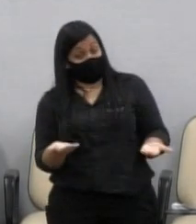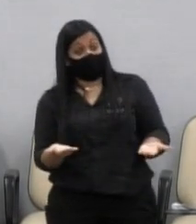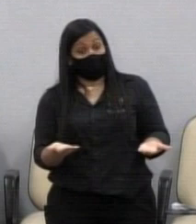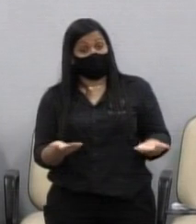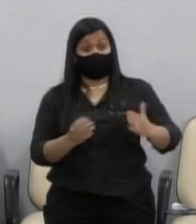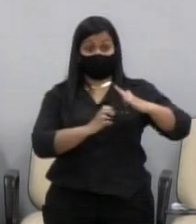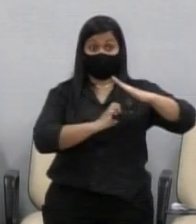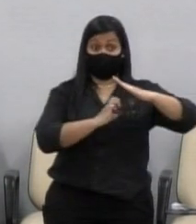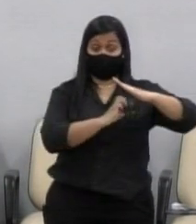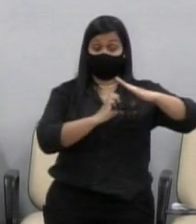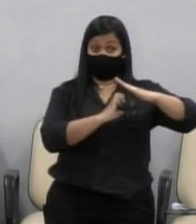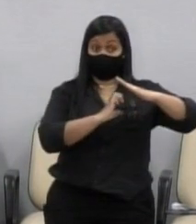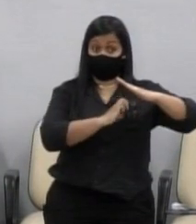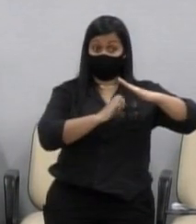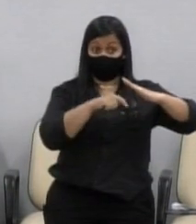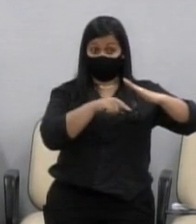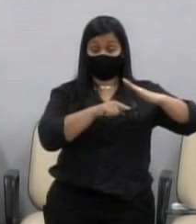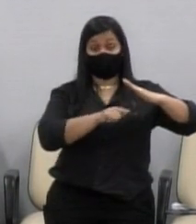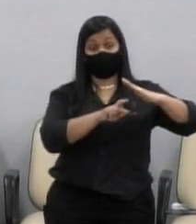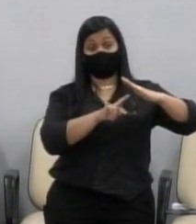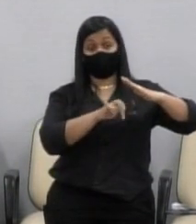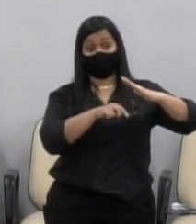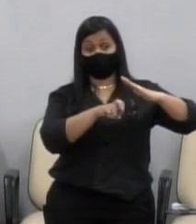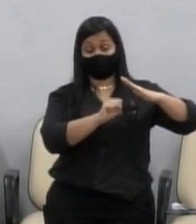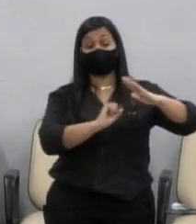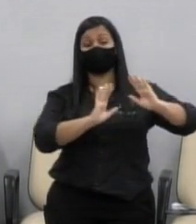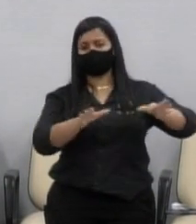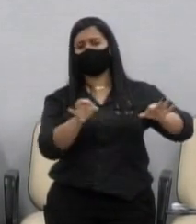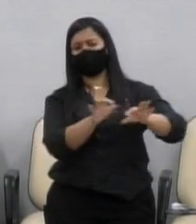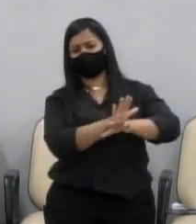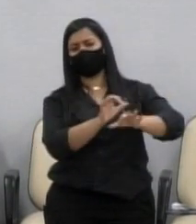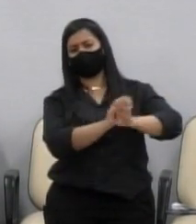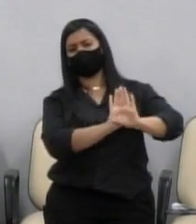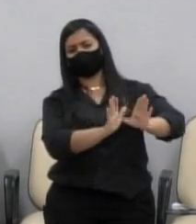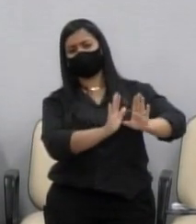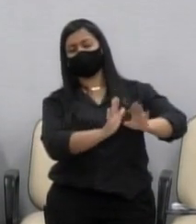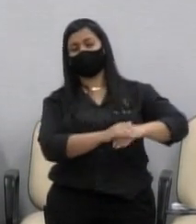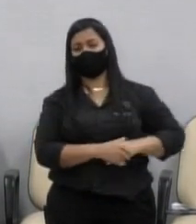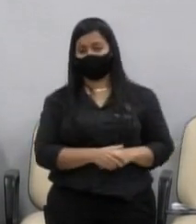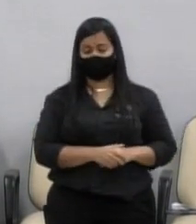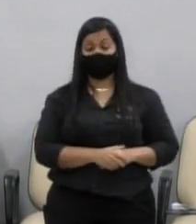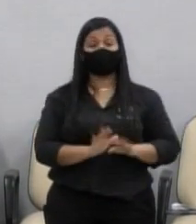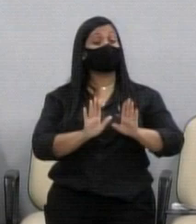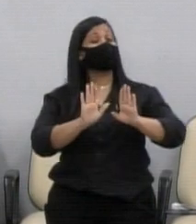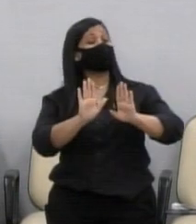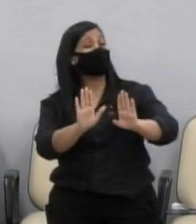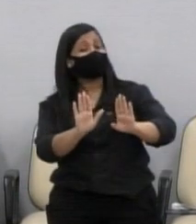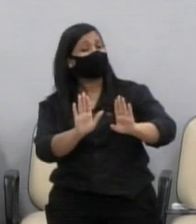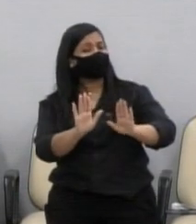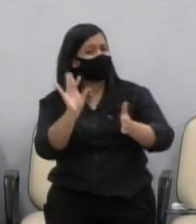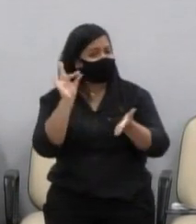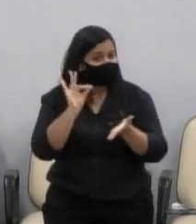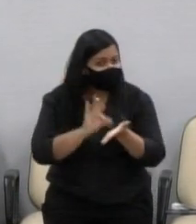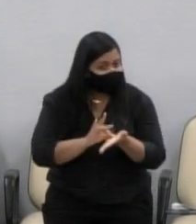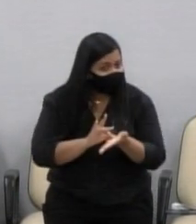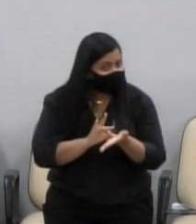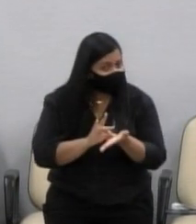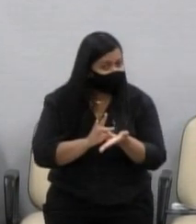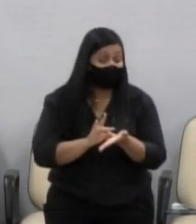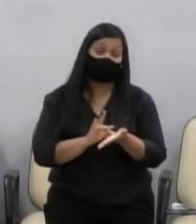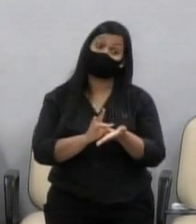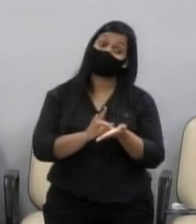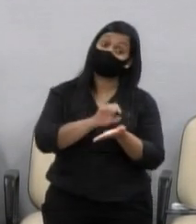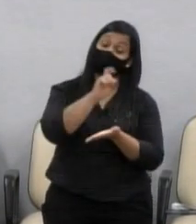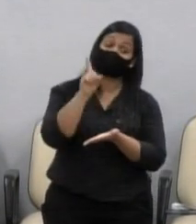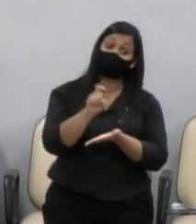falado que isso já está sendo feito, tomando alguma medida, mas não é o que eu tenho